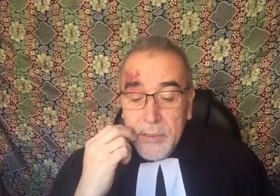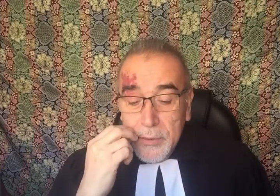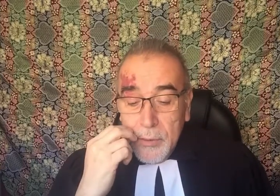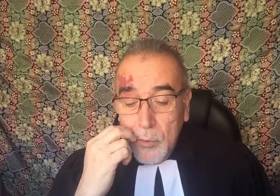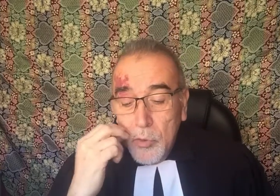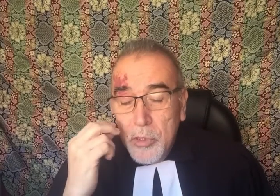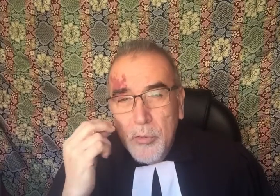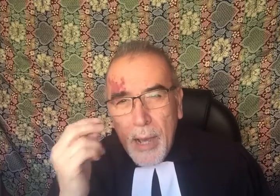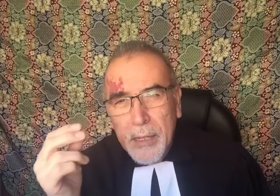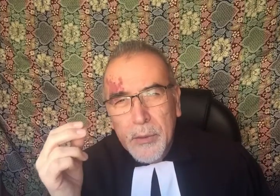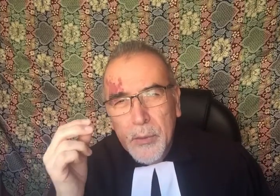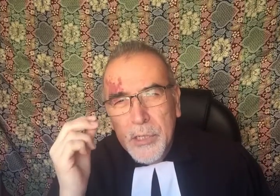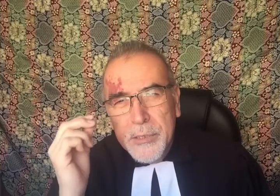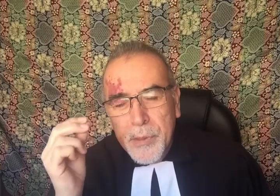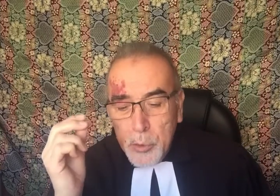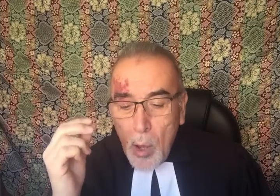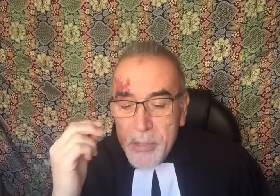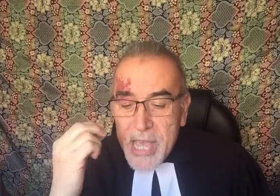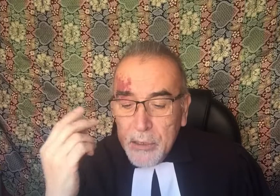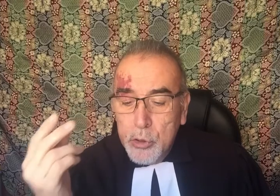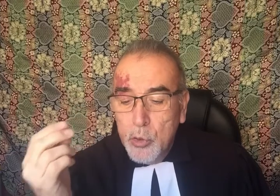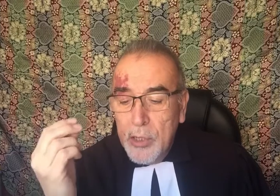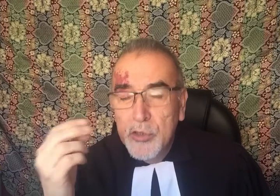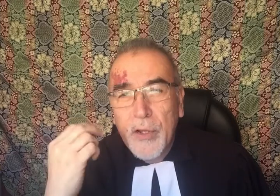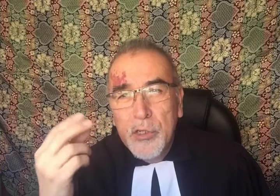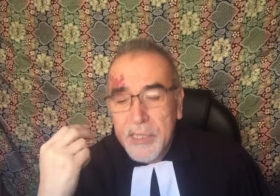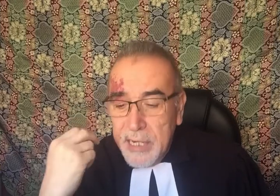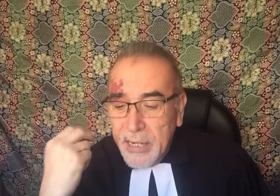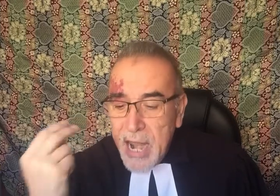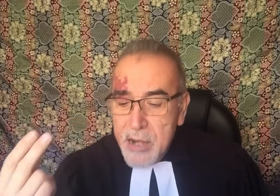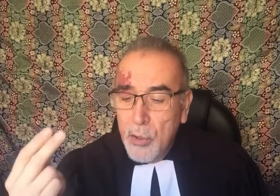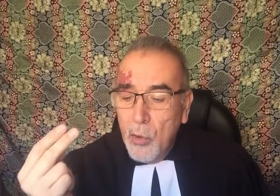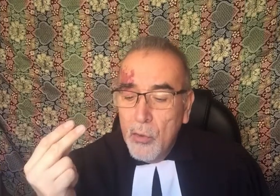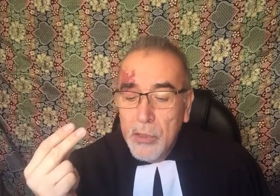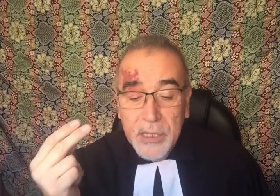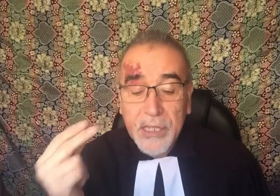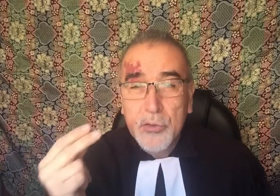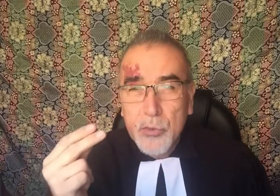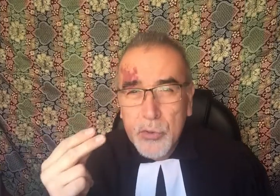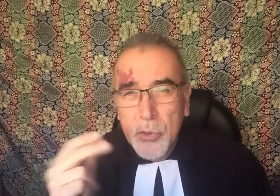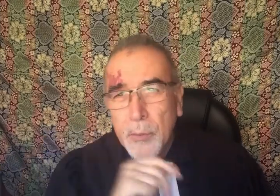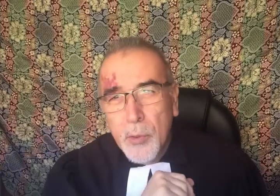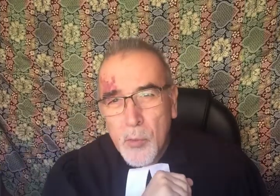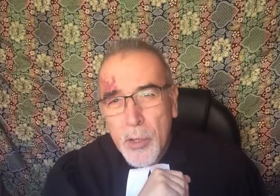cultivar un espíritu abierto a los valores del reino que Jesús promueve.